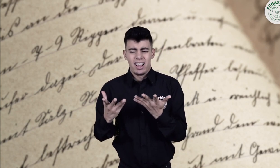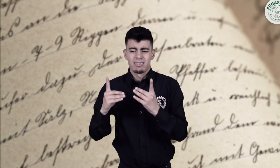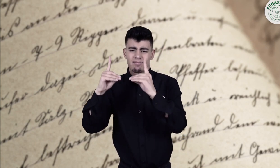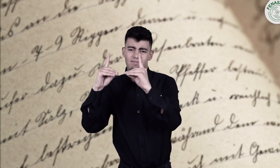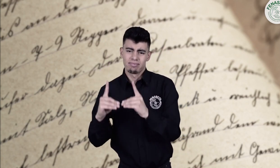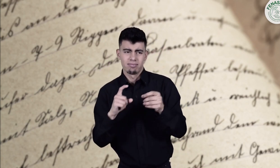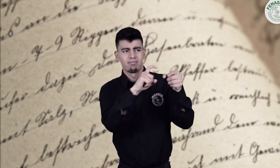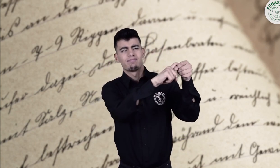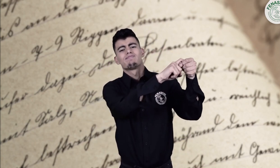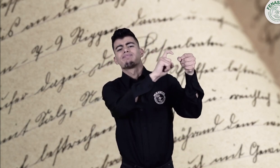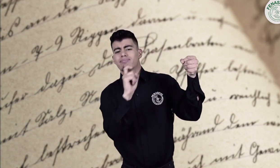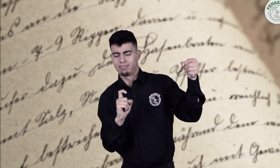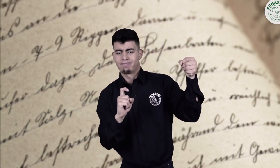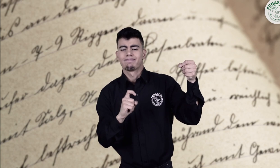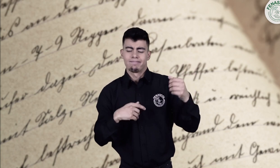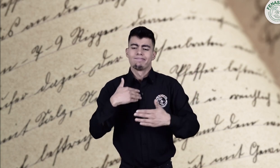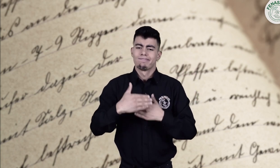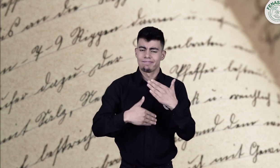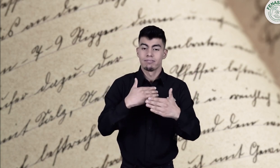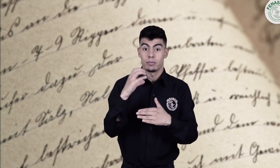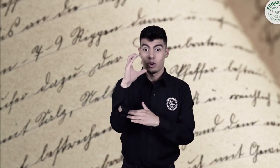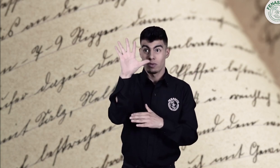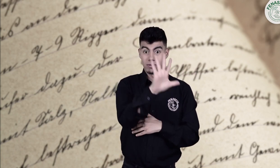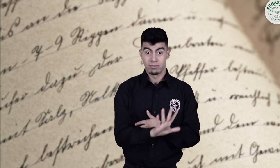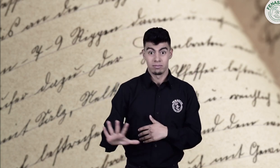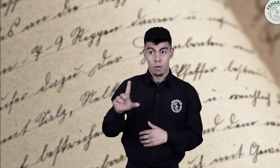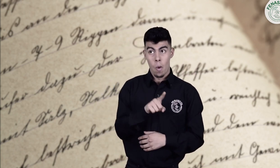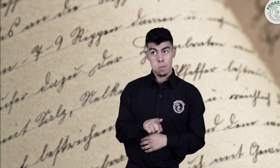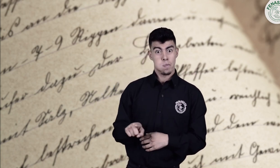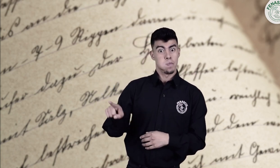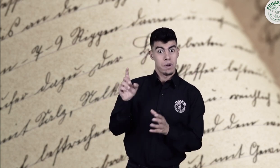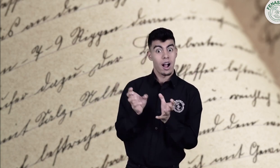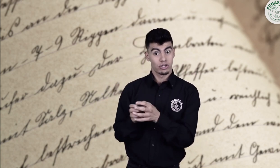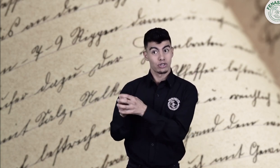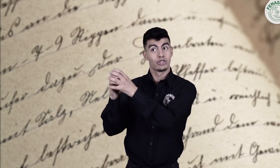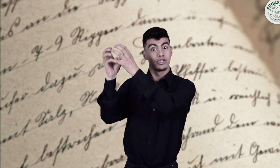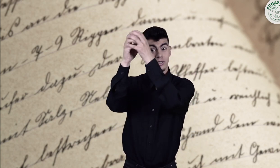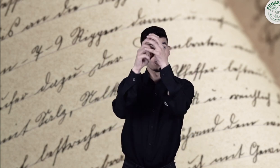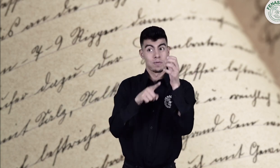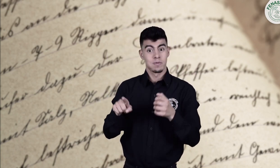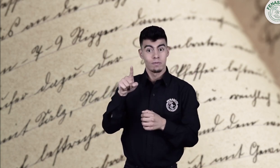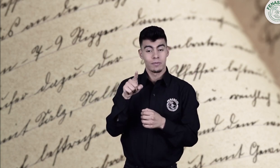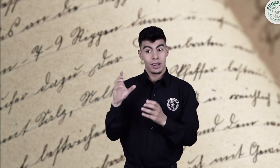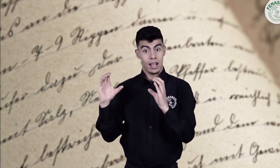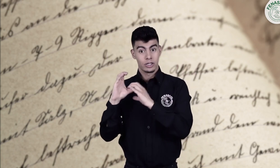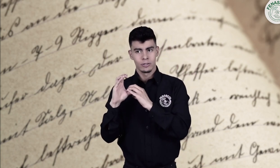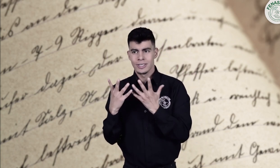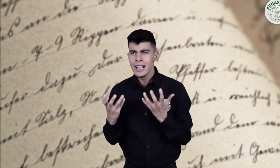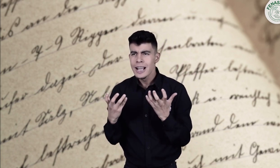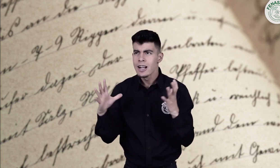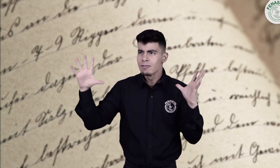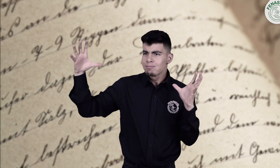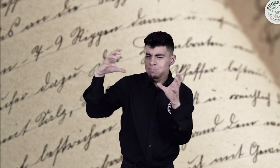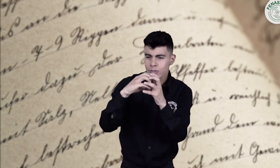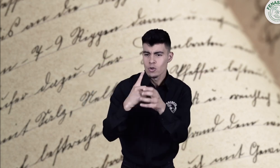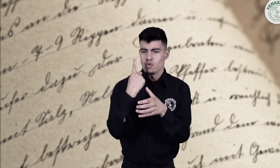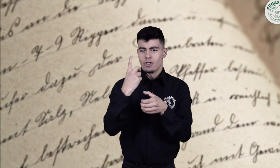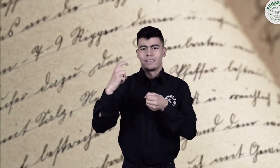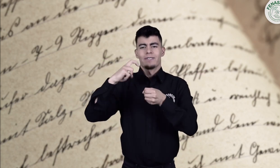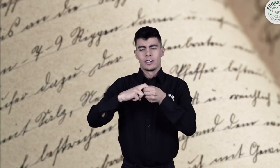Y se concentra en la iniciativa de crear una federación con las demás asociaciones de sordos del país, pero el proceso pierde